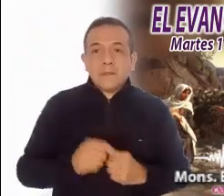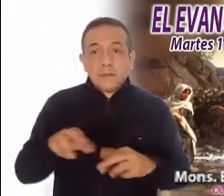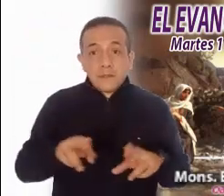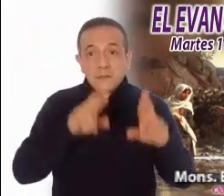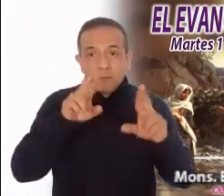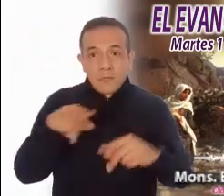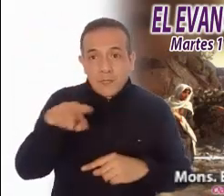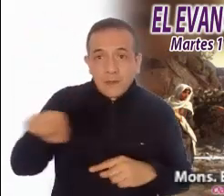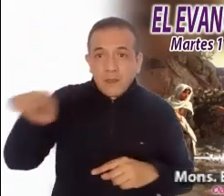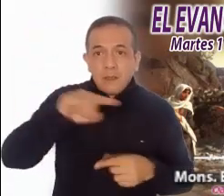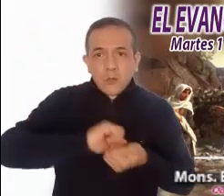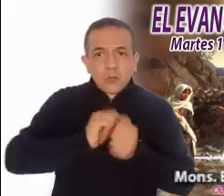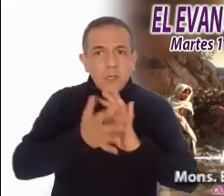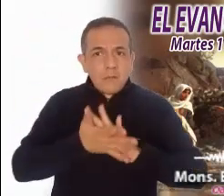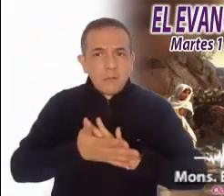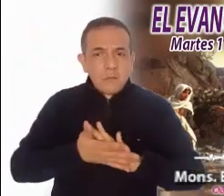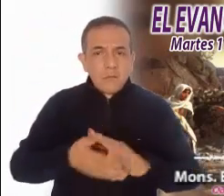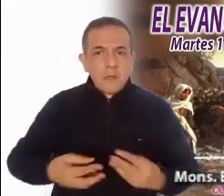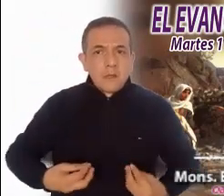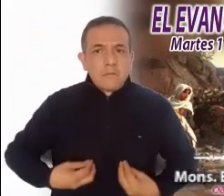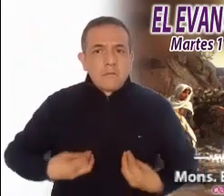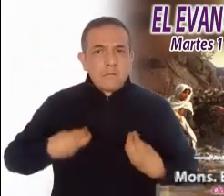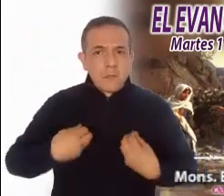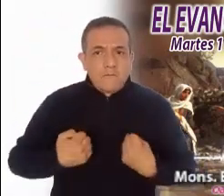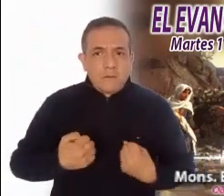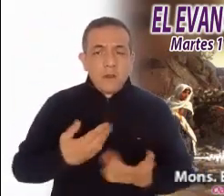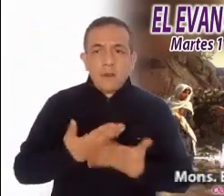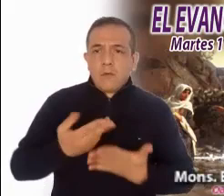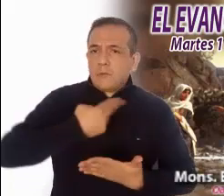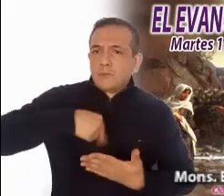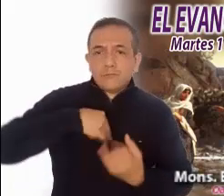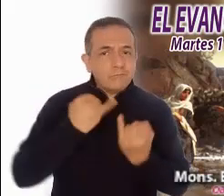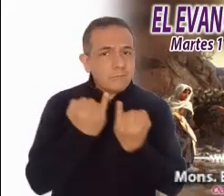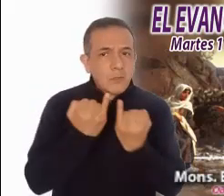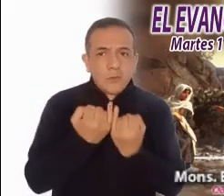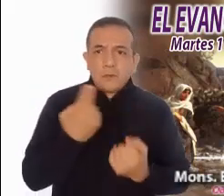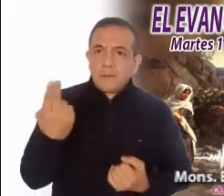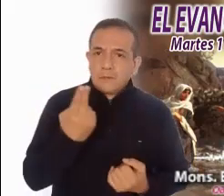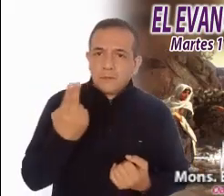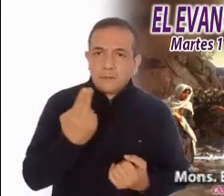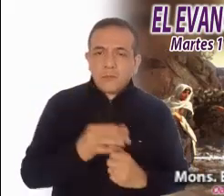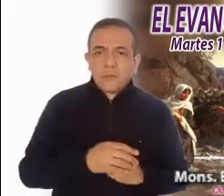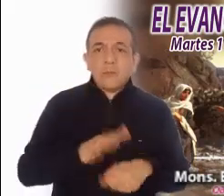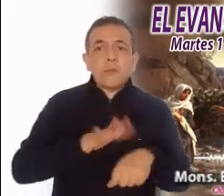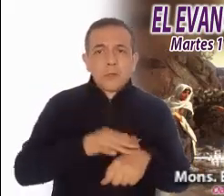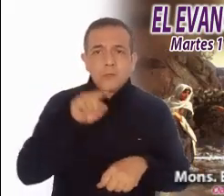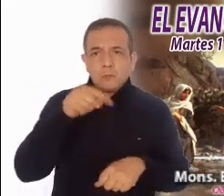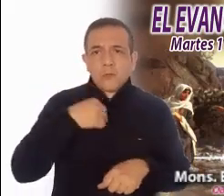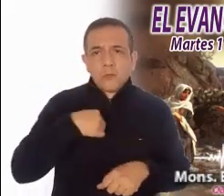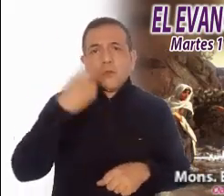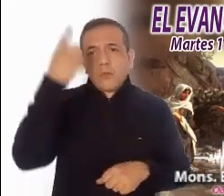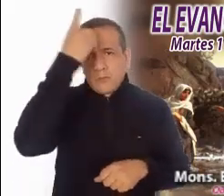transformado. Es lo mismo que necesitamos hacer hoy nosotros como discípulos suyos.